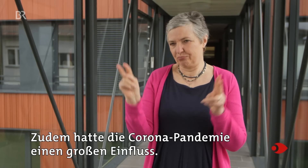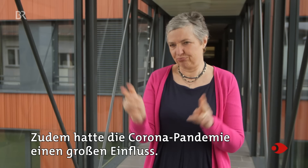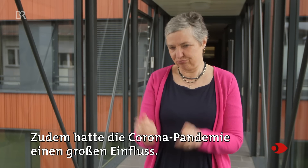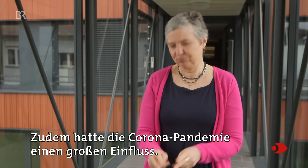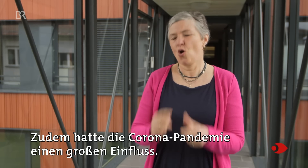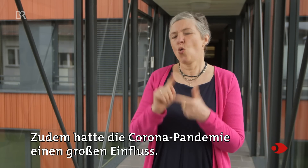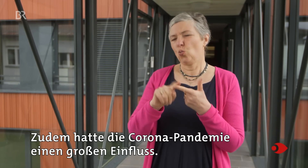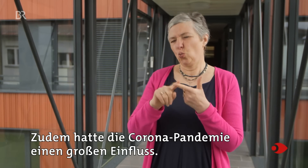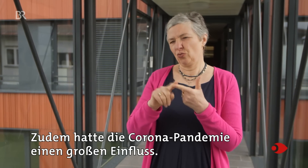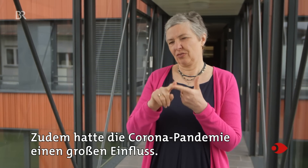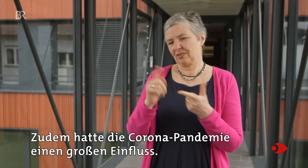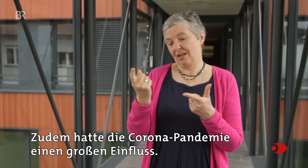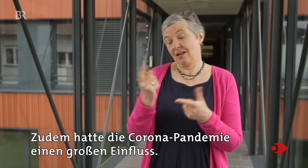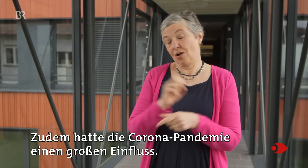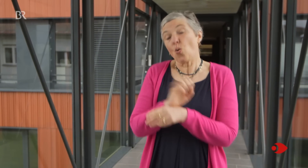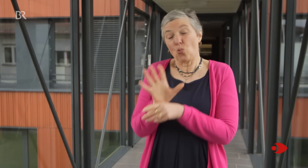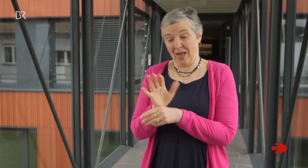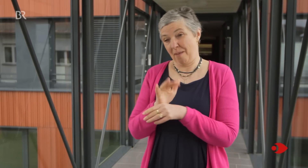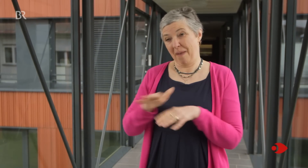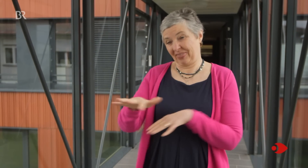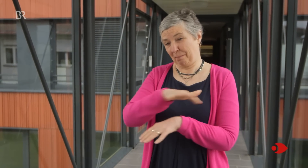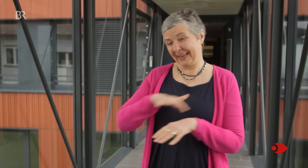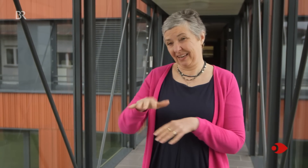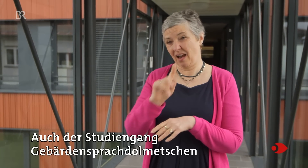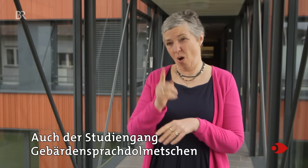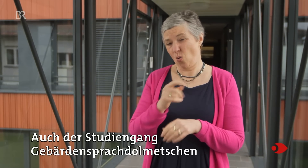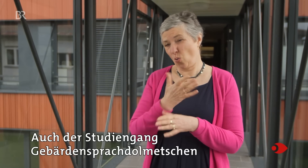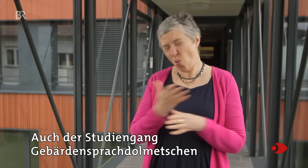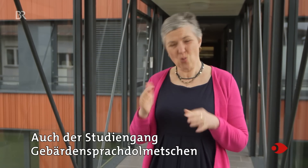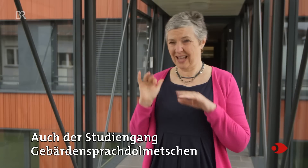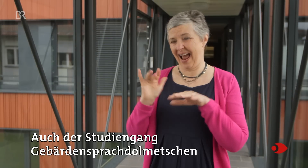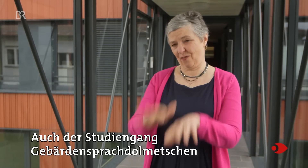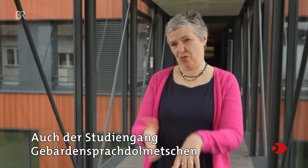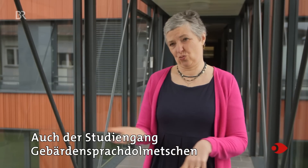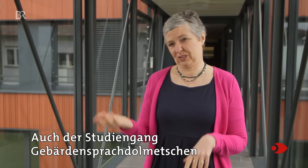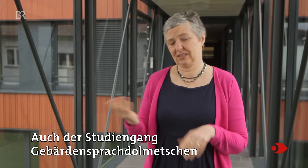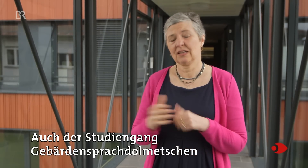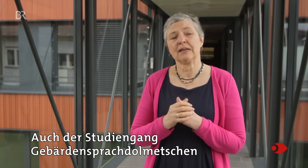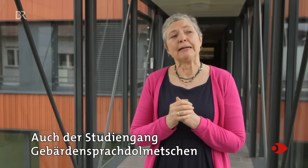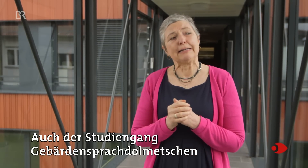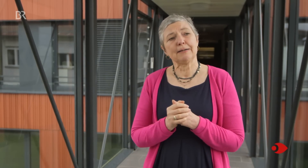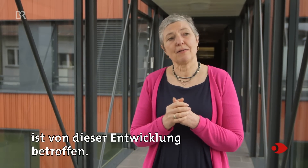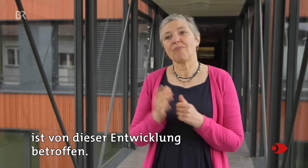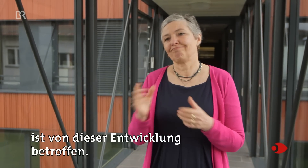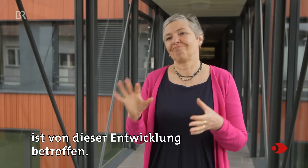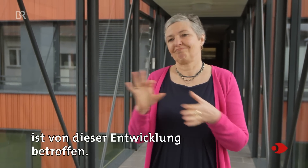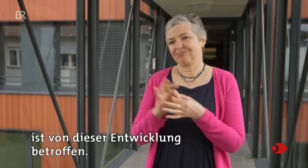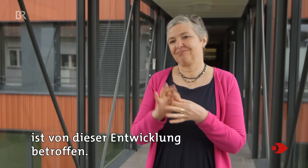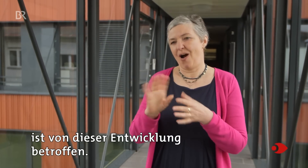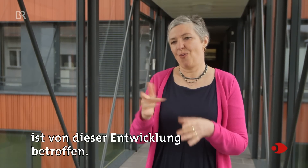Corona-Pandemie einen großen Einfluss. Auch der Studiengang Gebärdensprachdolmetschen ist von dieser Entwicklung